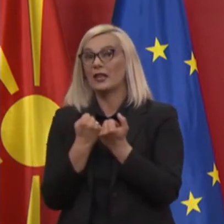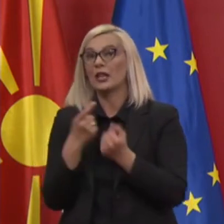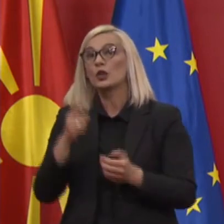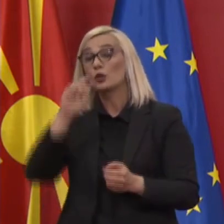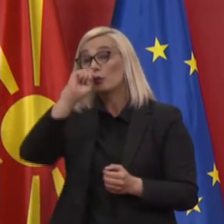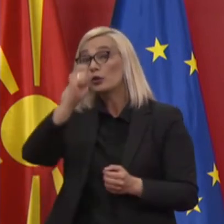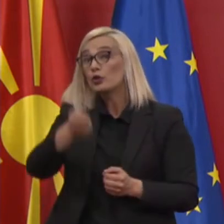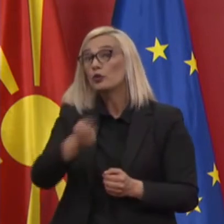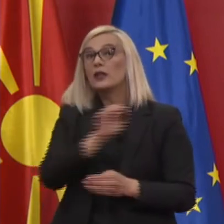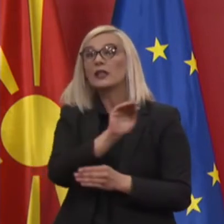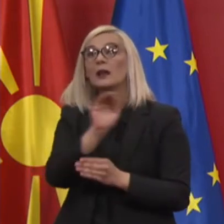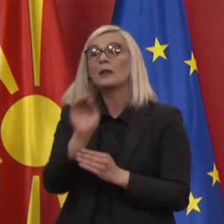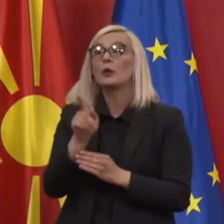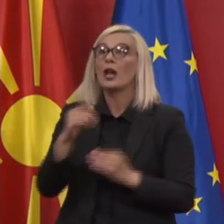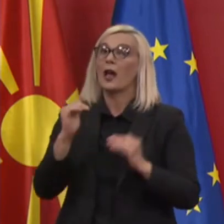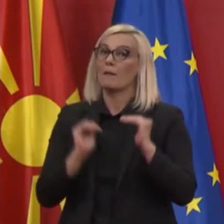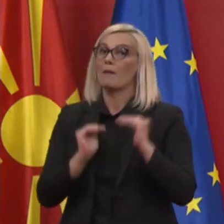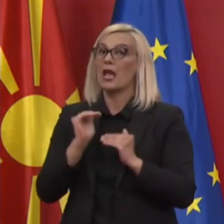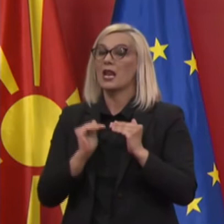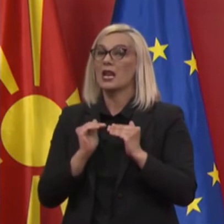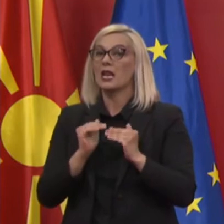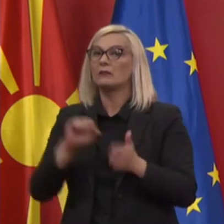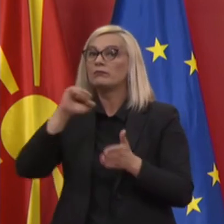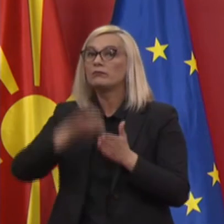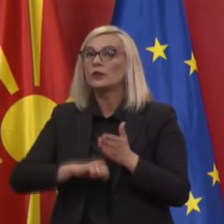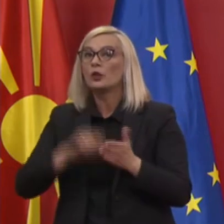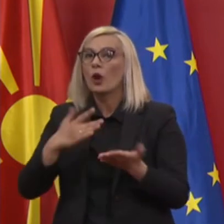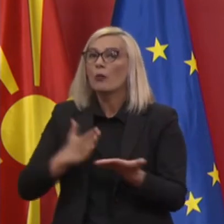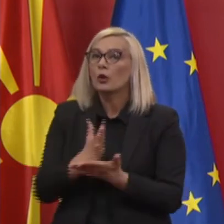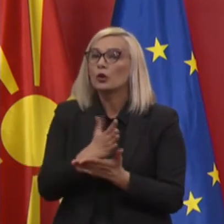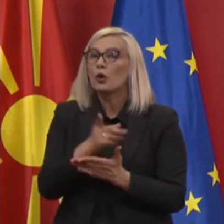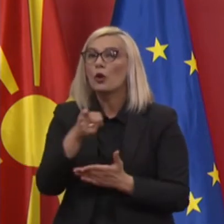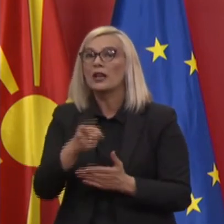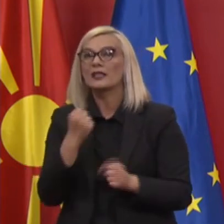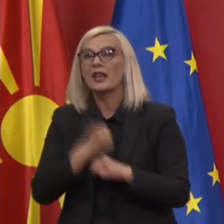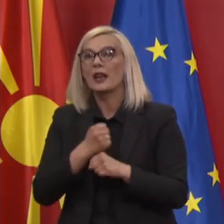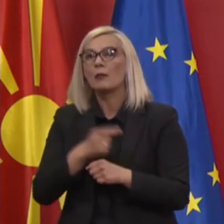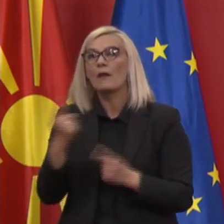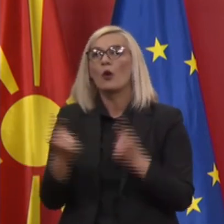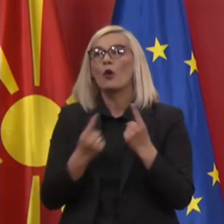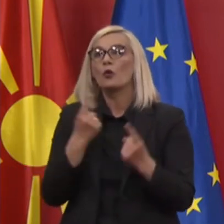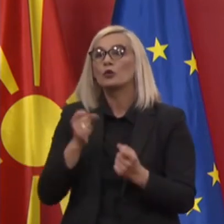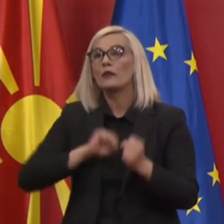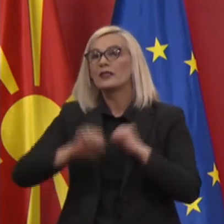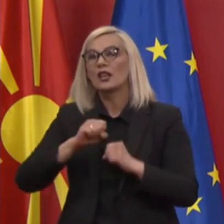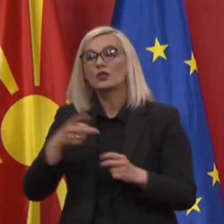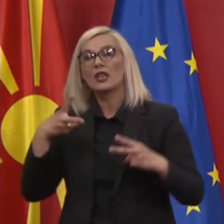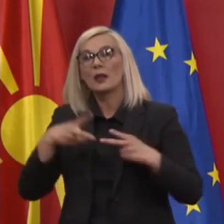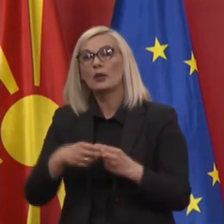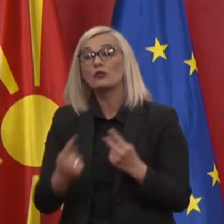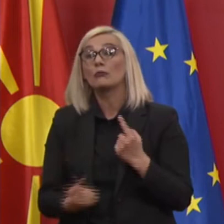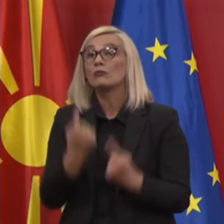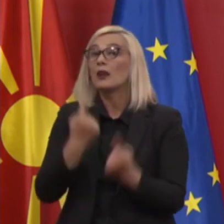почитување на препорачени мерки и стрикни протоколи за работа во услови на превенција и спречување на